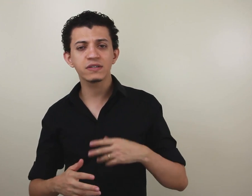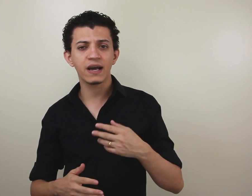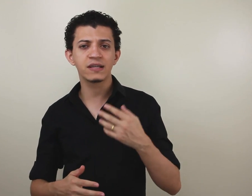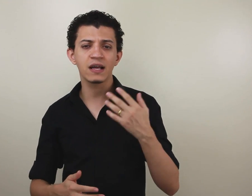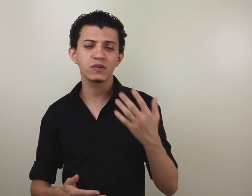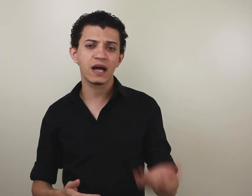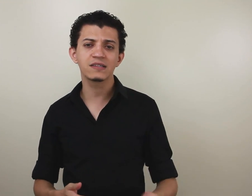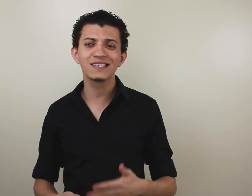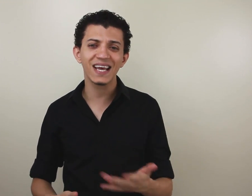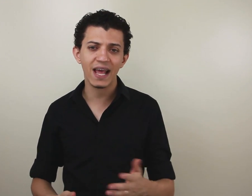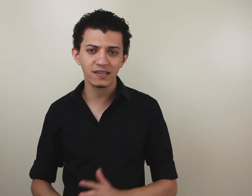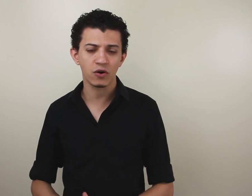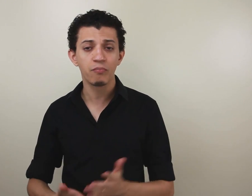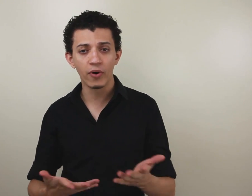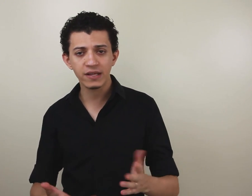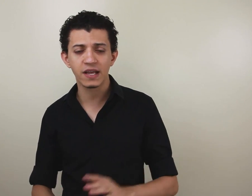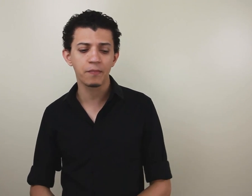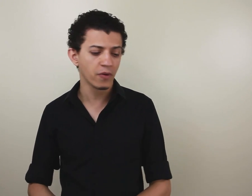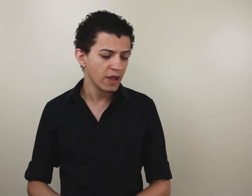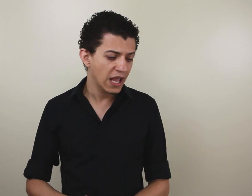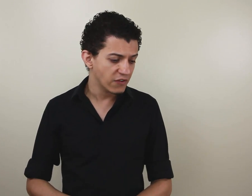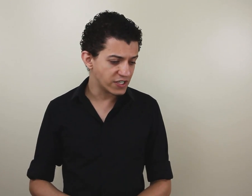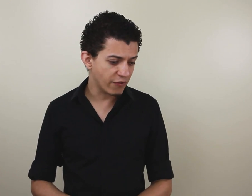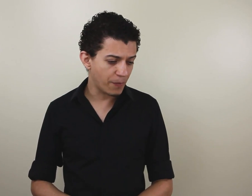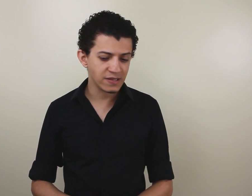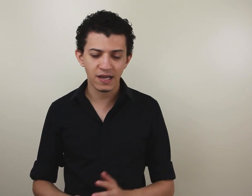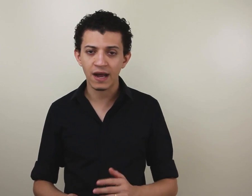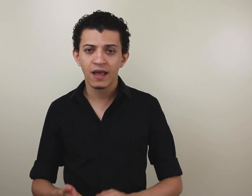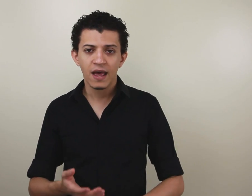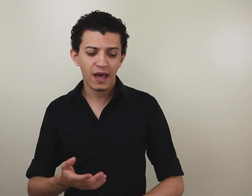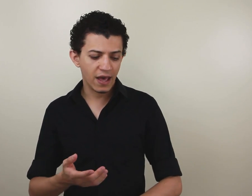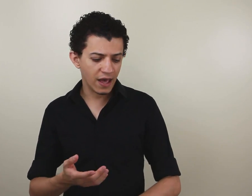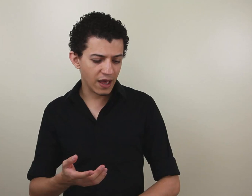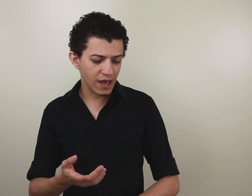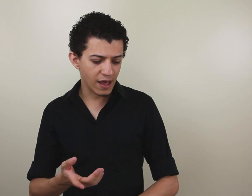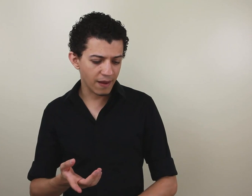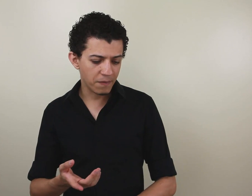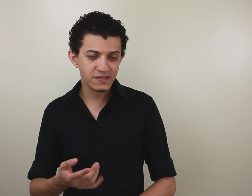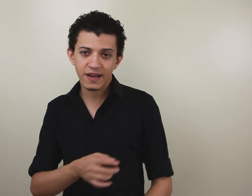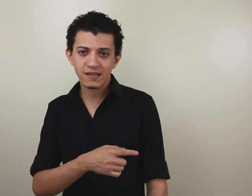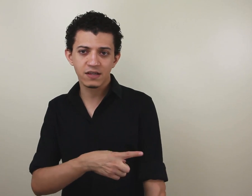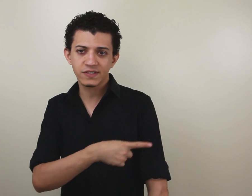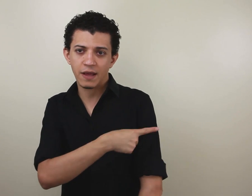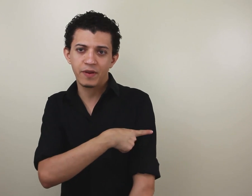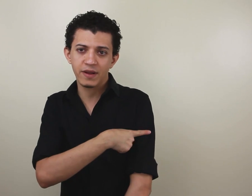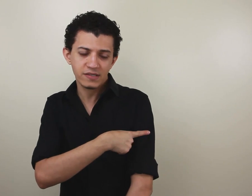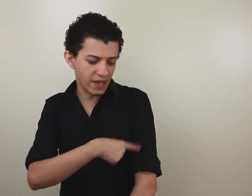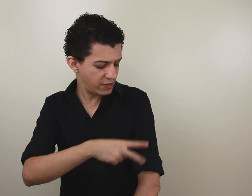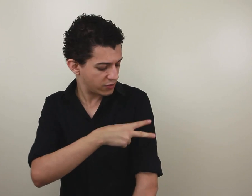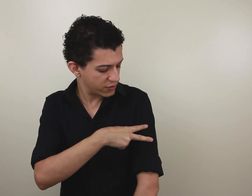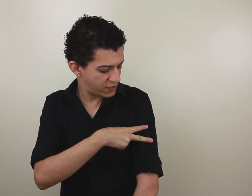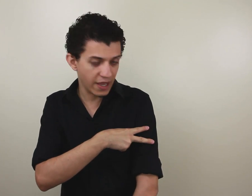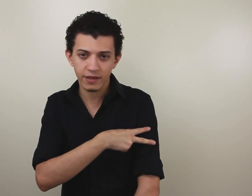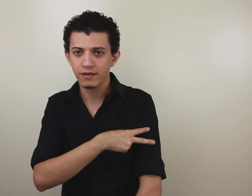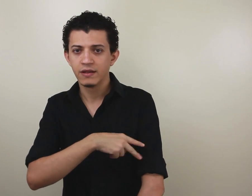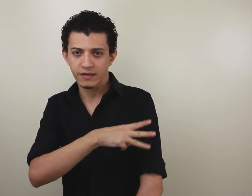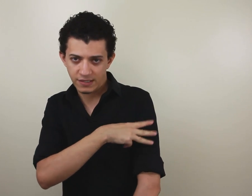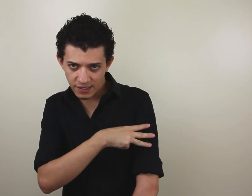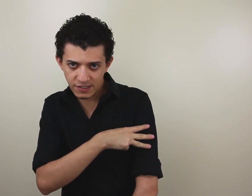sinais relacionados à seriação. Por exemplo, se você for pensar na seriação, você tem a primeira série, segunda série, terceira